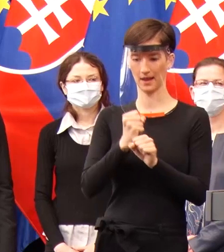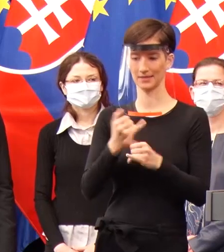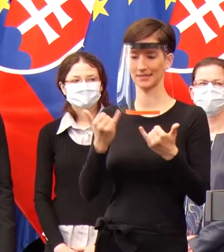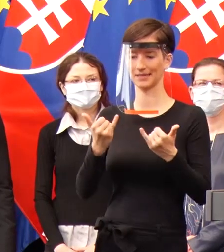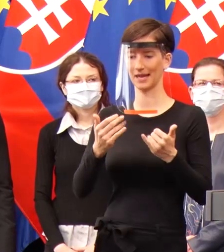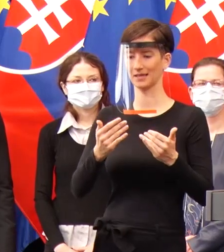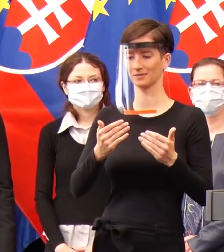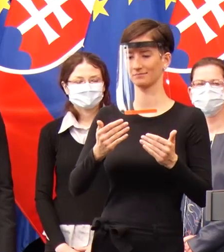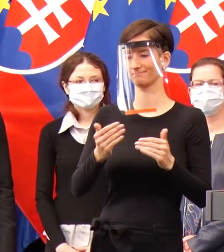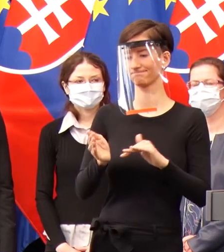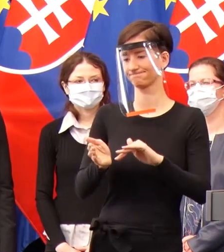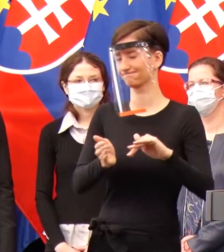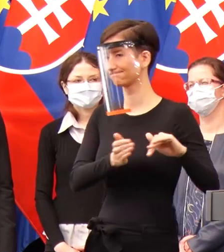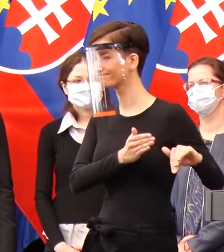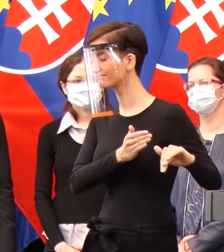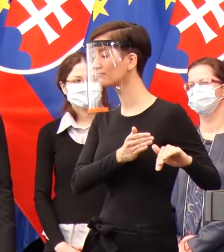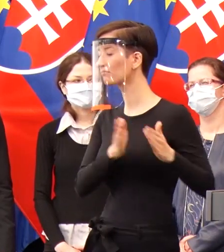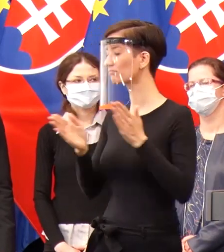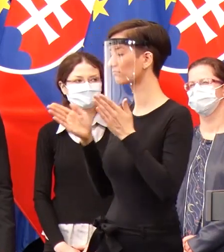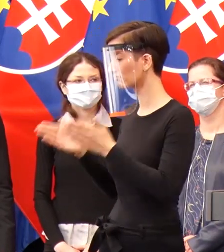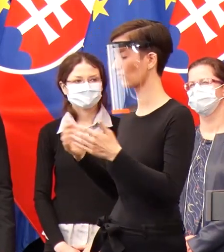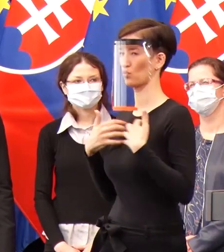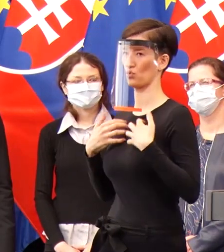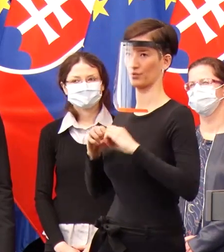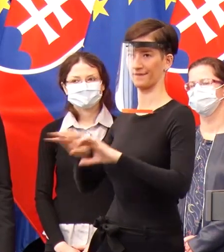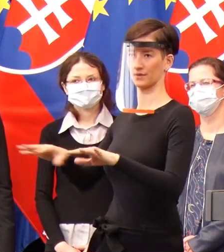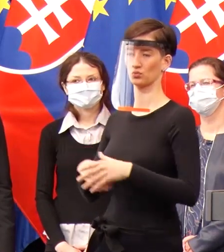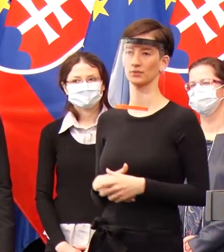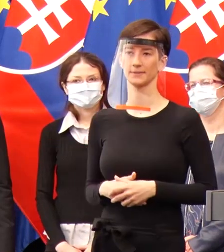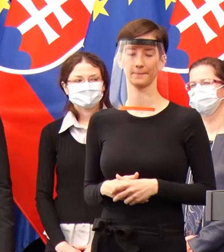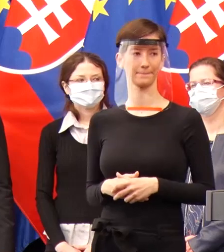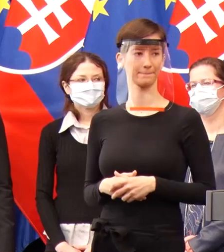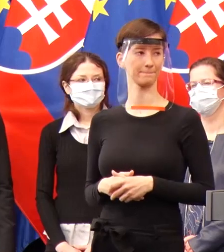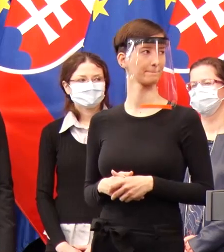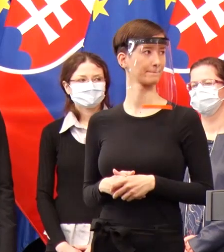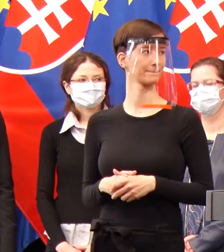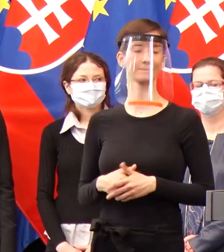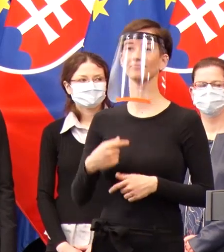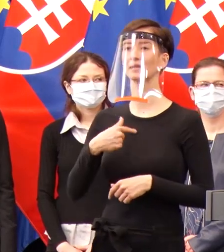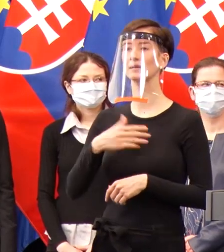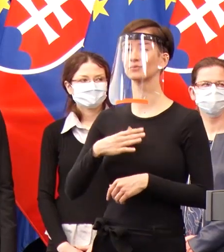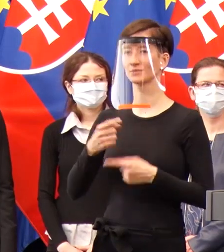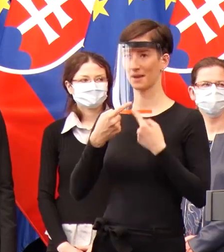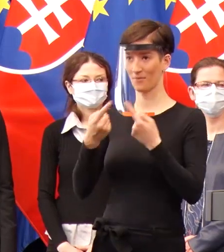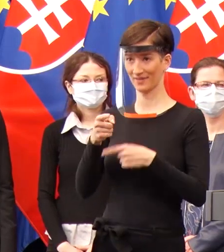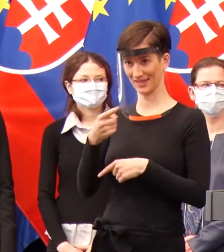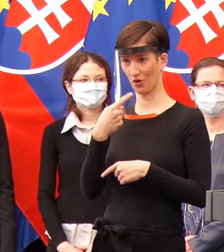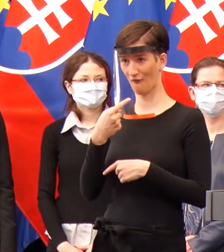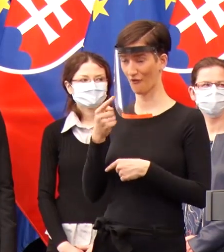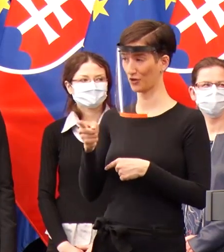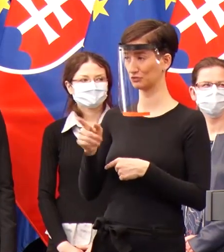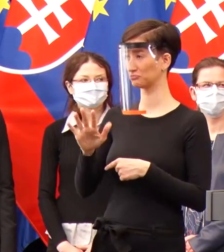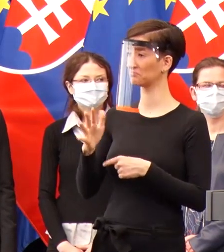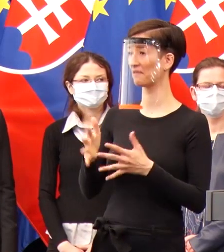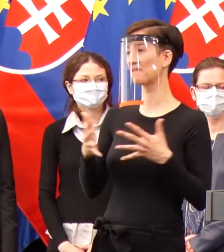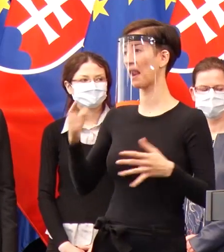rakoviny a presedlať na koronavírus. Tak ja by som ťa doplnil to, čo pre teba nie je veľká veda. Pre nás